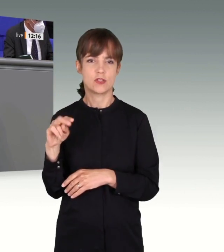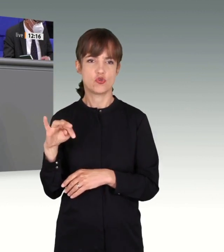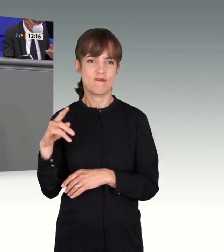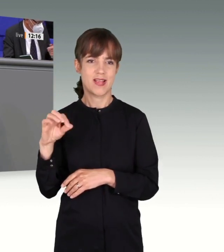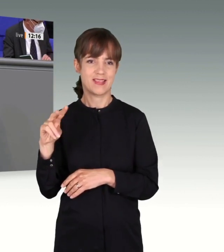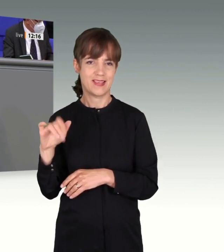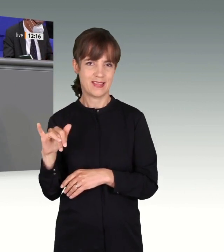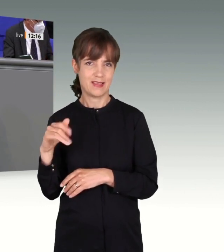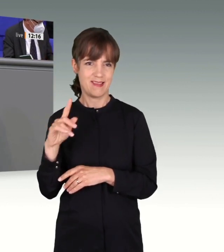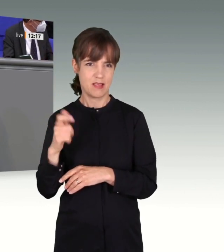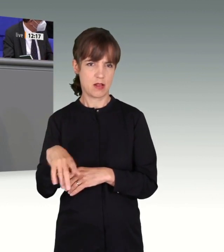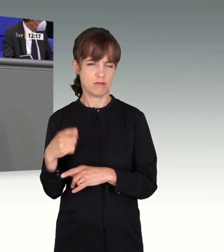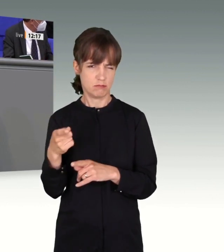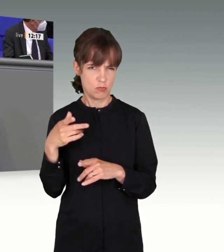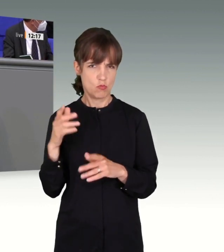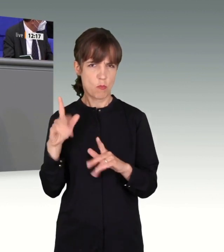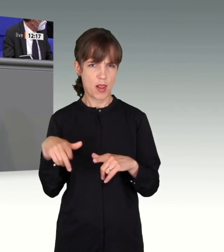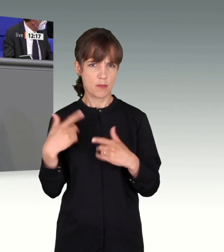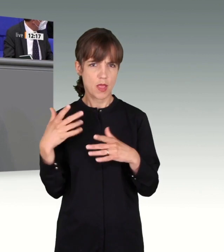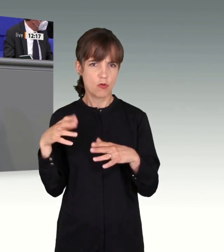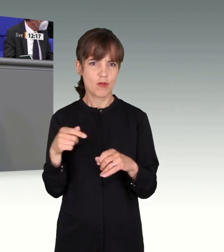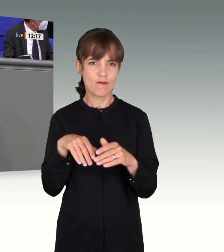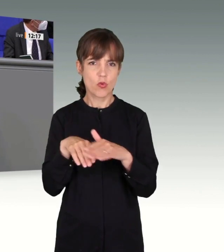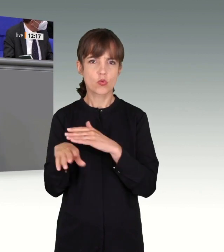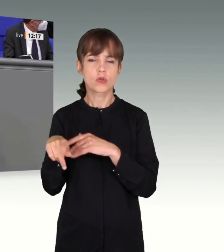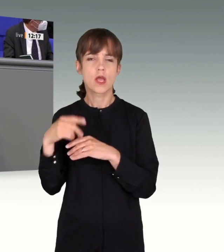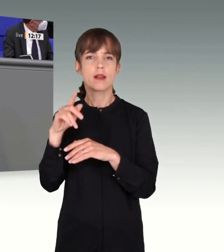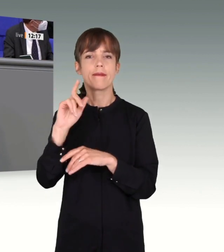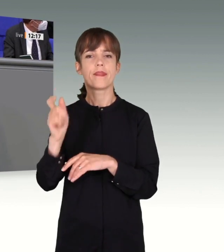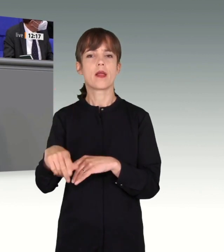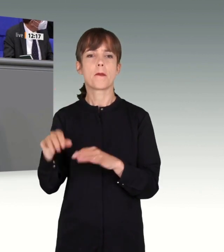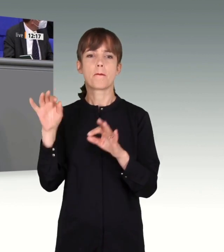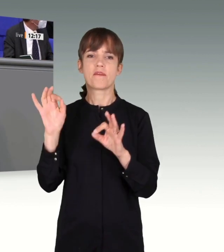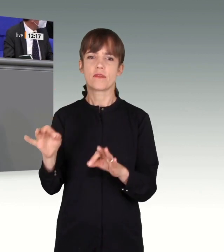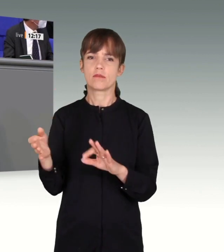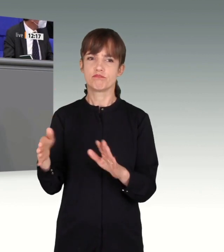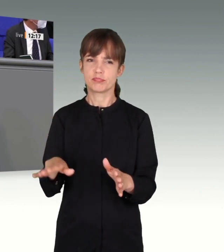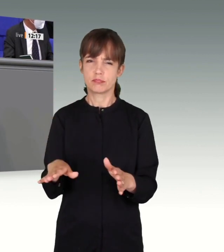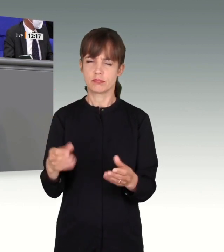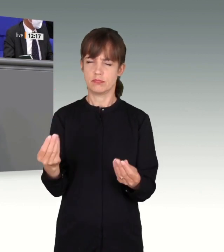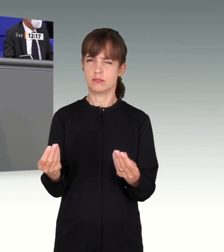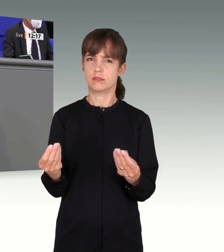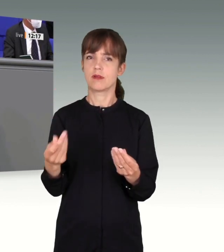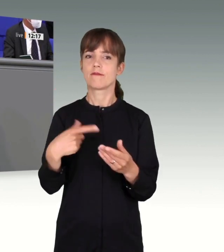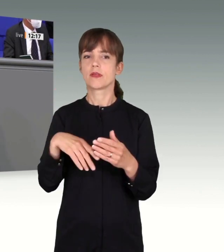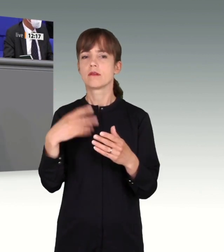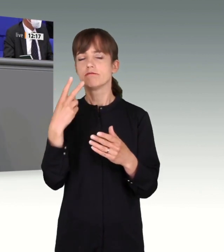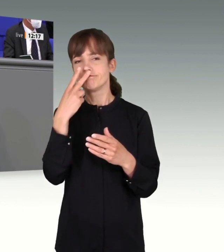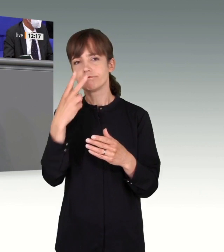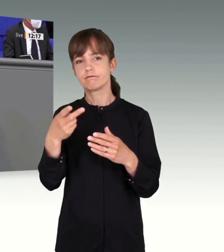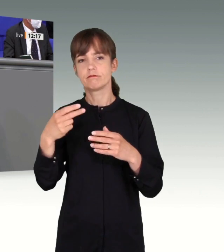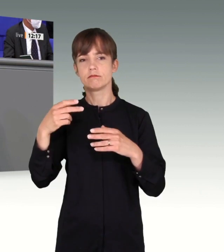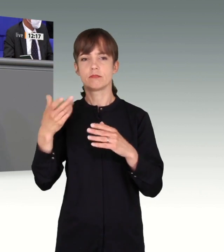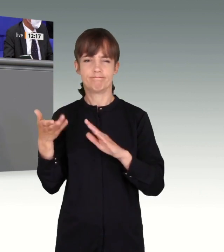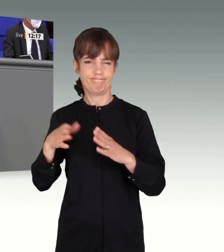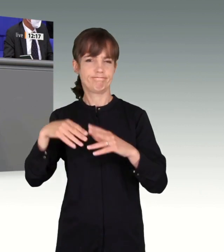einen Anschlag überlebt, flüchtet und kommt in Italien plötzlich zu Tode. Wir haben uns die Obduktionsbilder angeguckt.